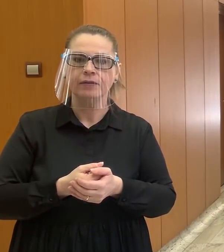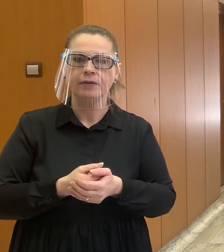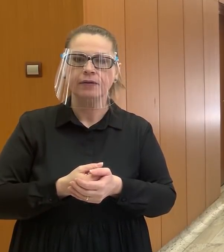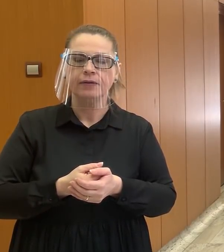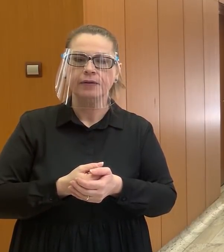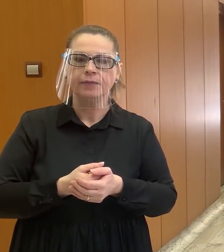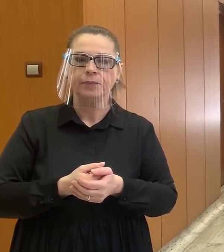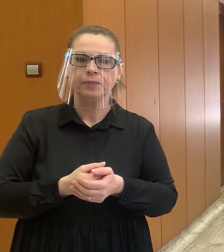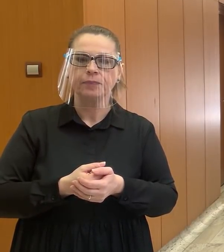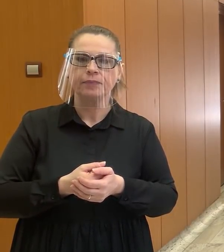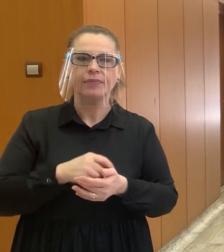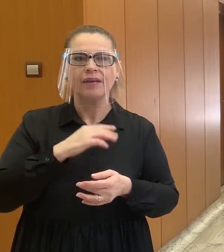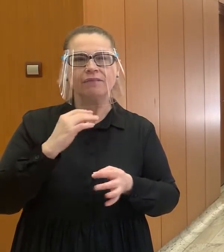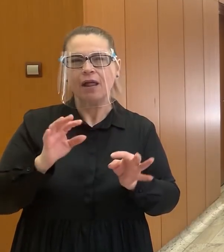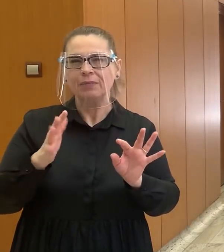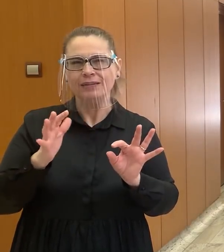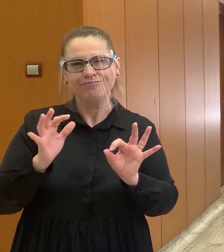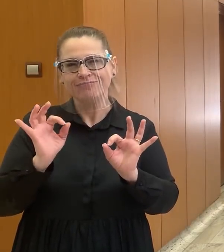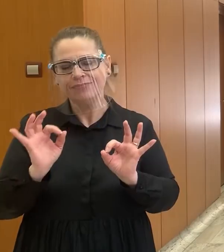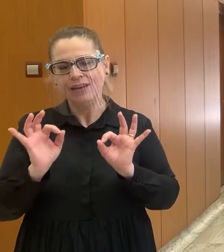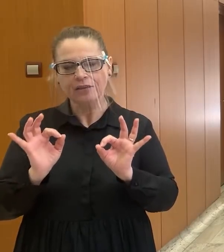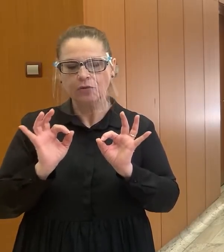nelichotivé informácie.